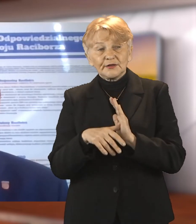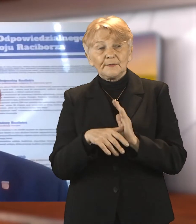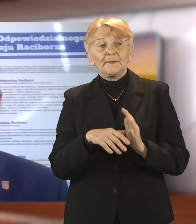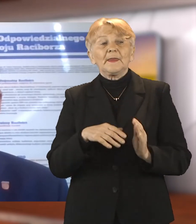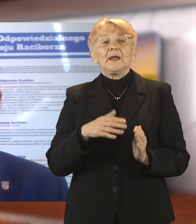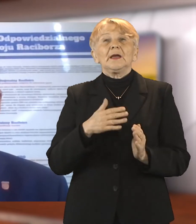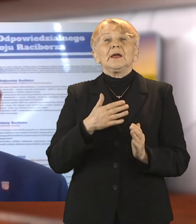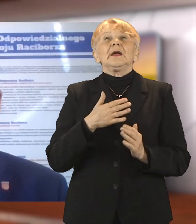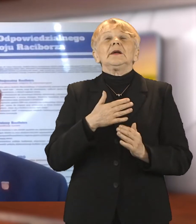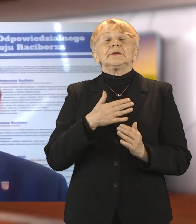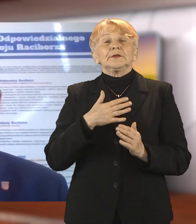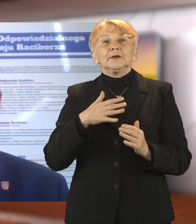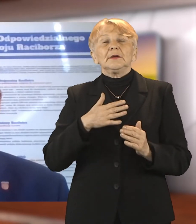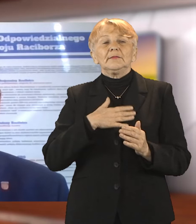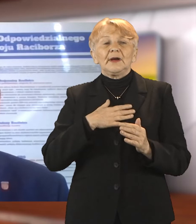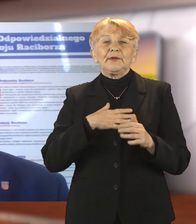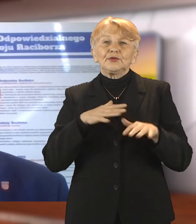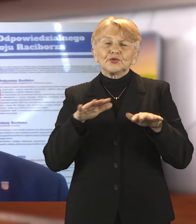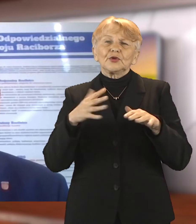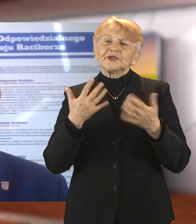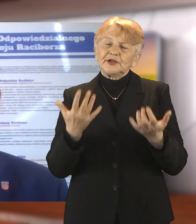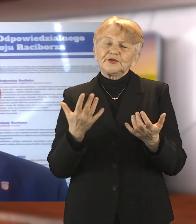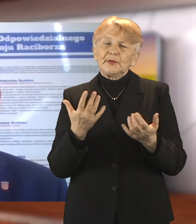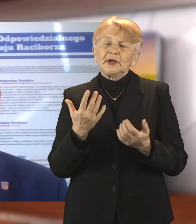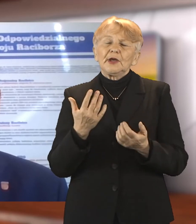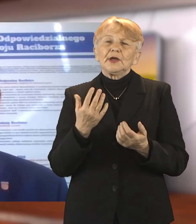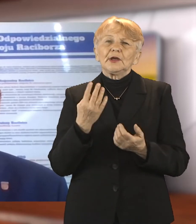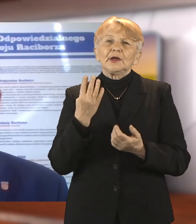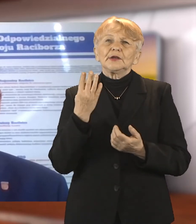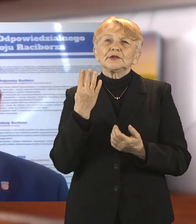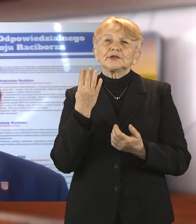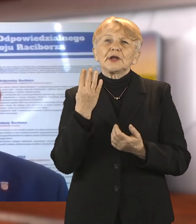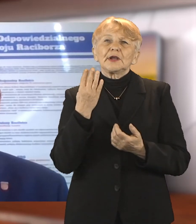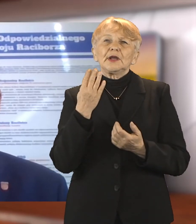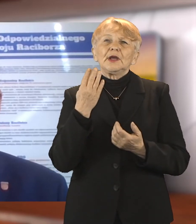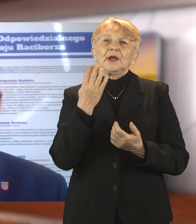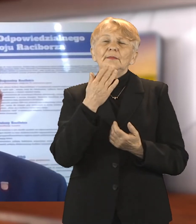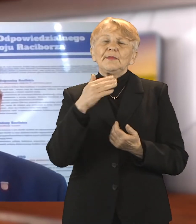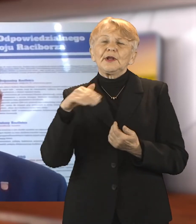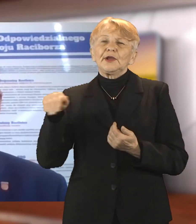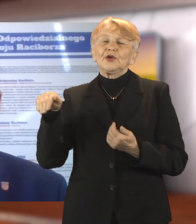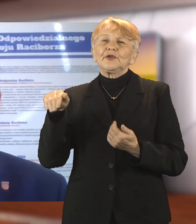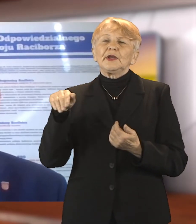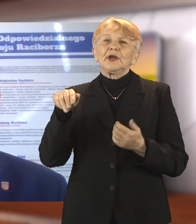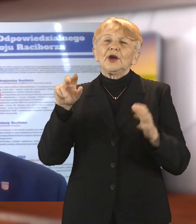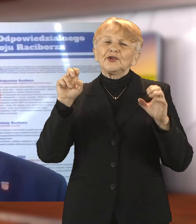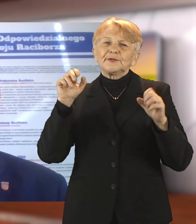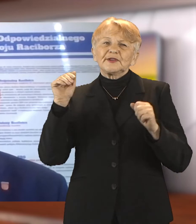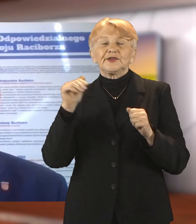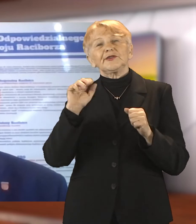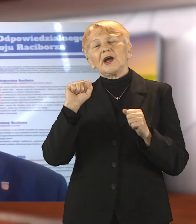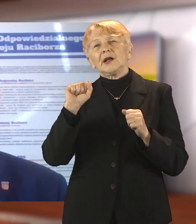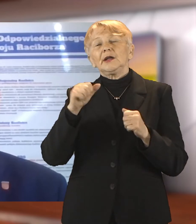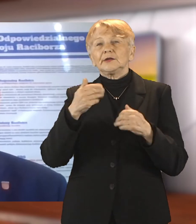Rządowego Funduszu Inwestycji Lokalnych. Mówimy o kwocie 4 milionów złotych. W